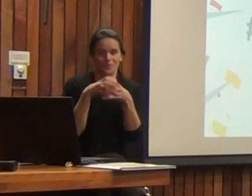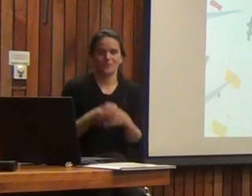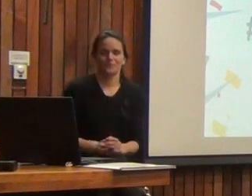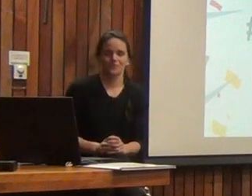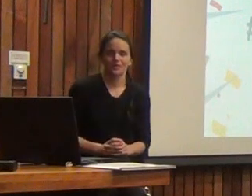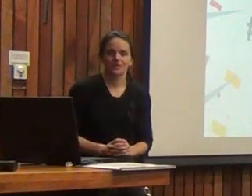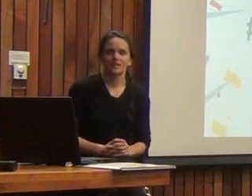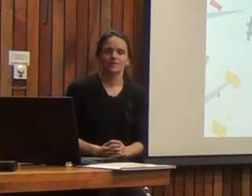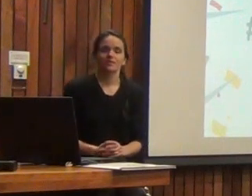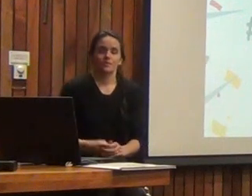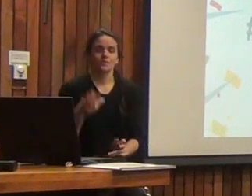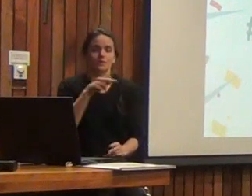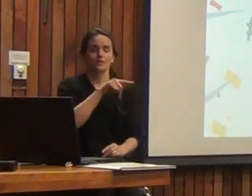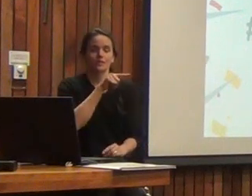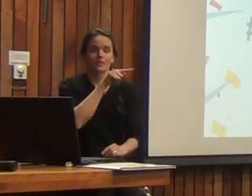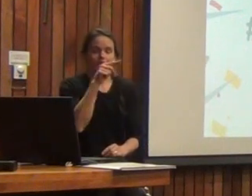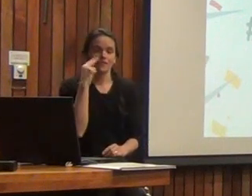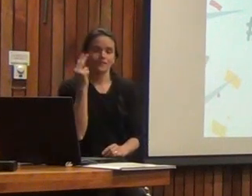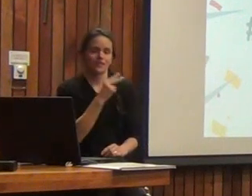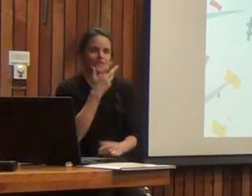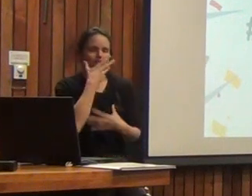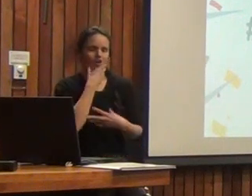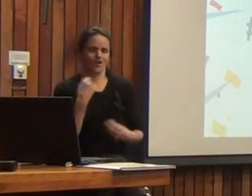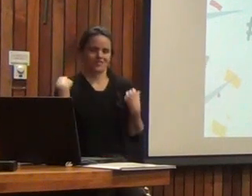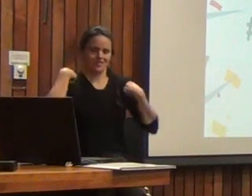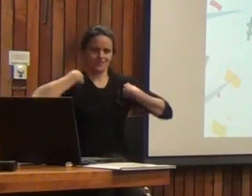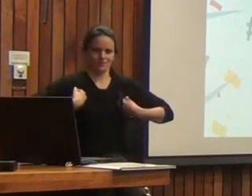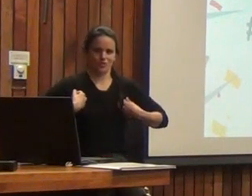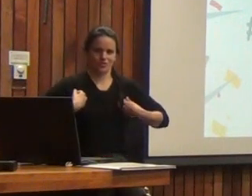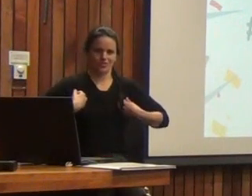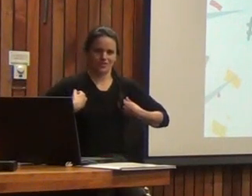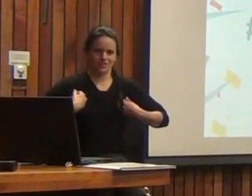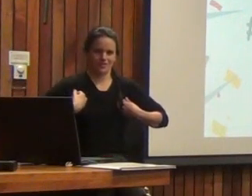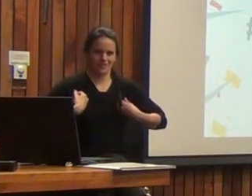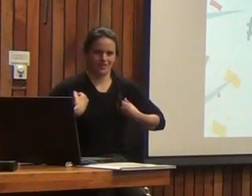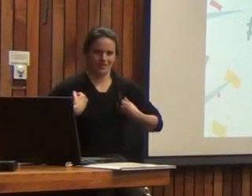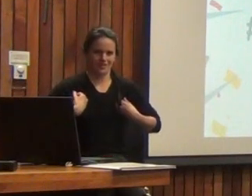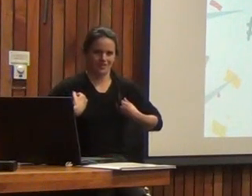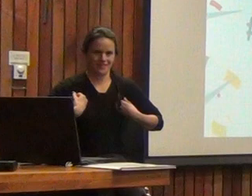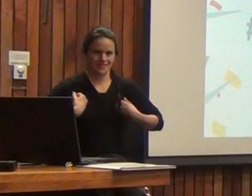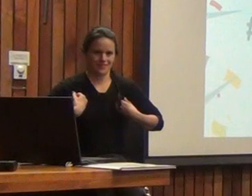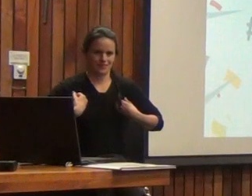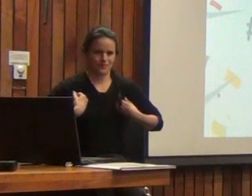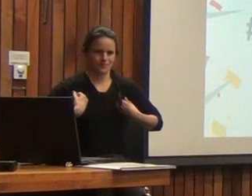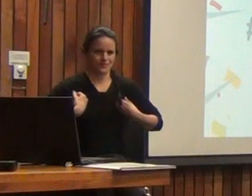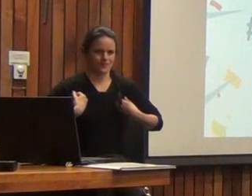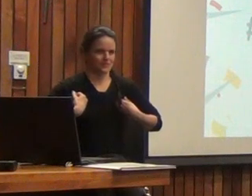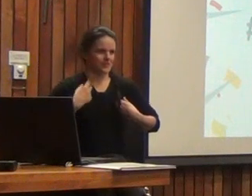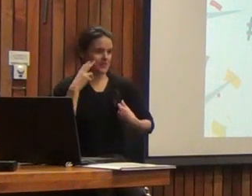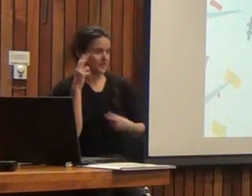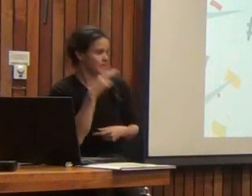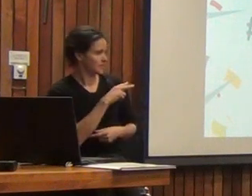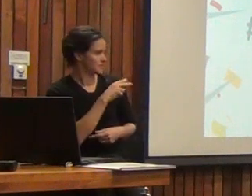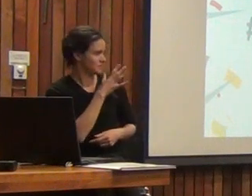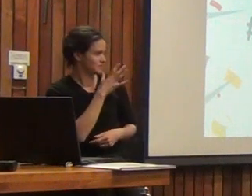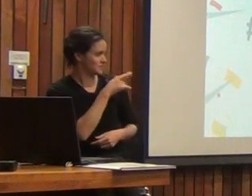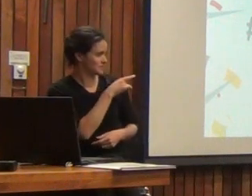Como ustedes ven, es una preciosa mochila, ya que, no sé si están bien, sí, se ve ahí.